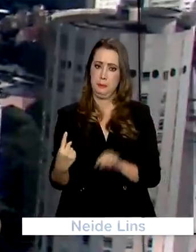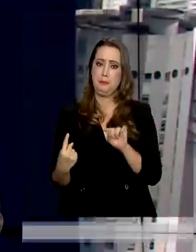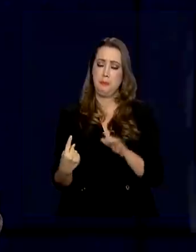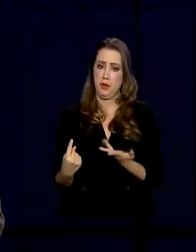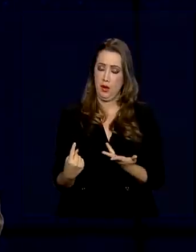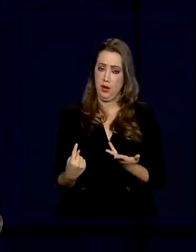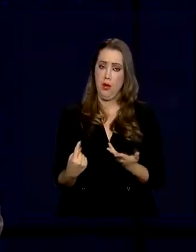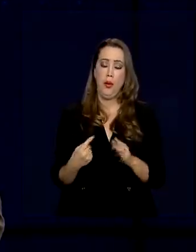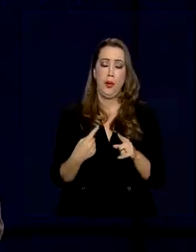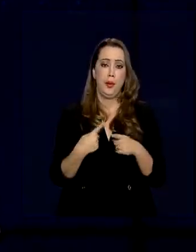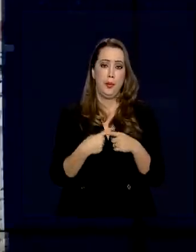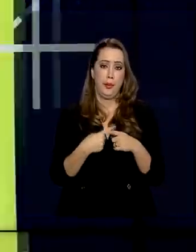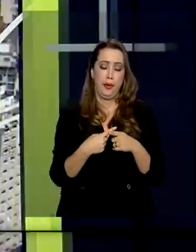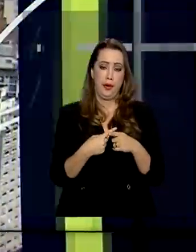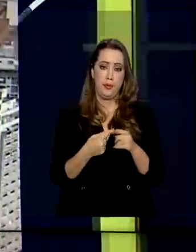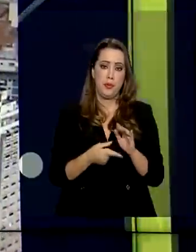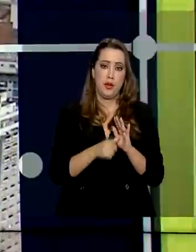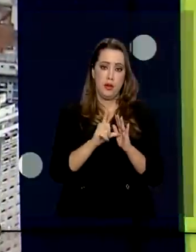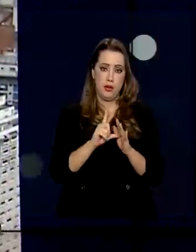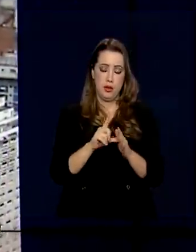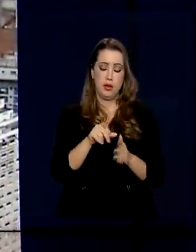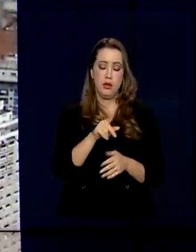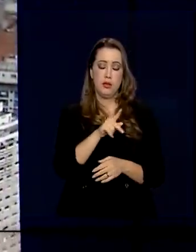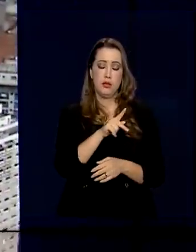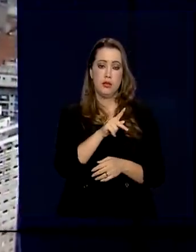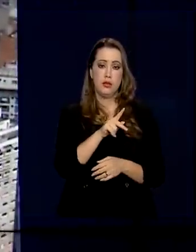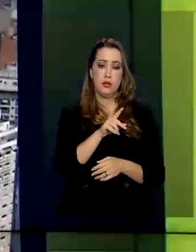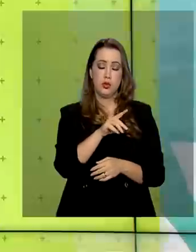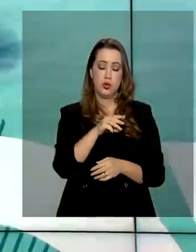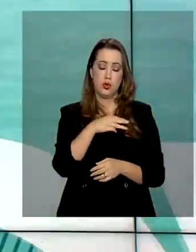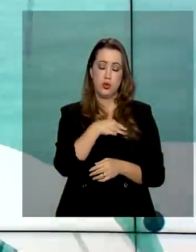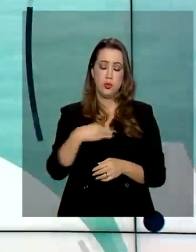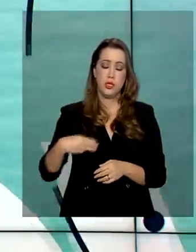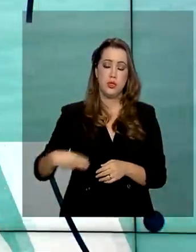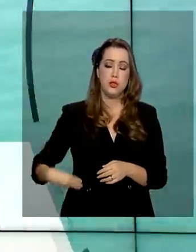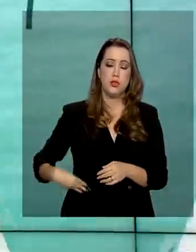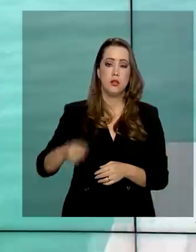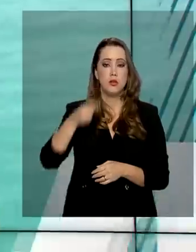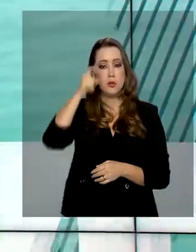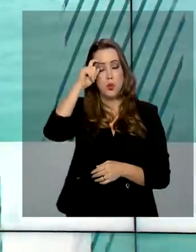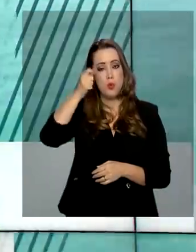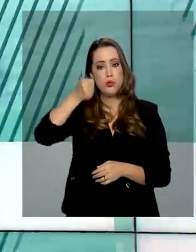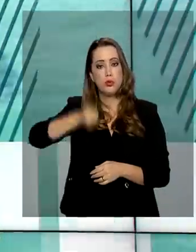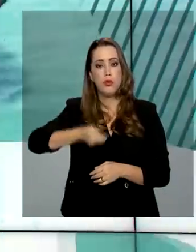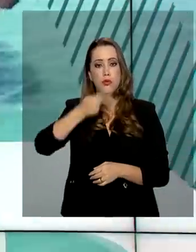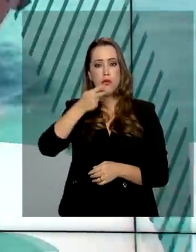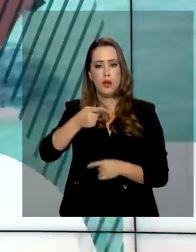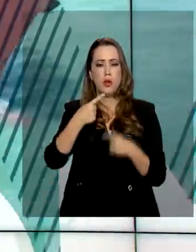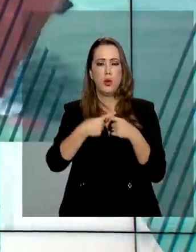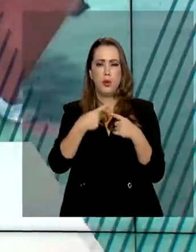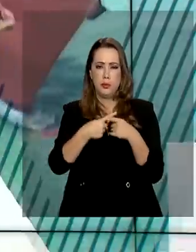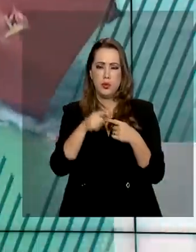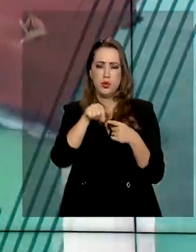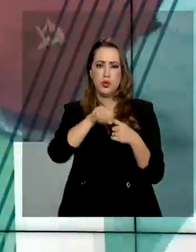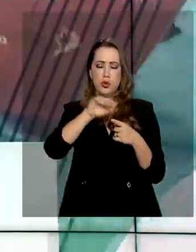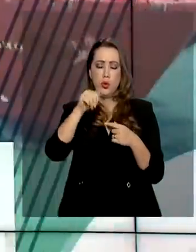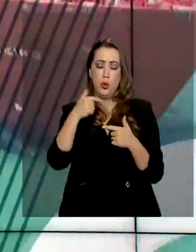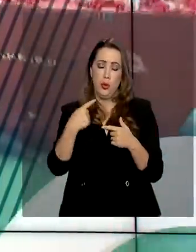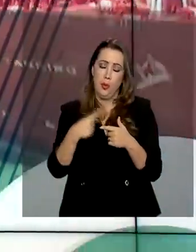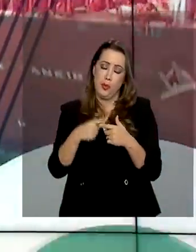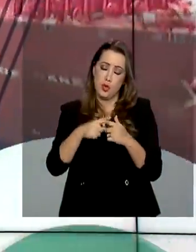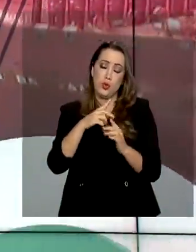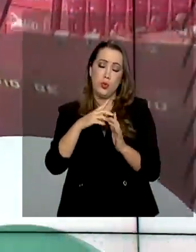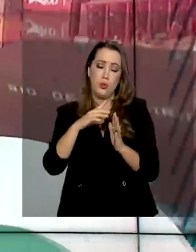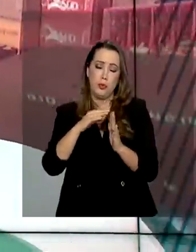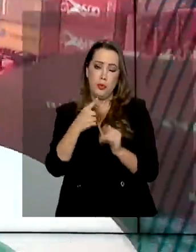-feira. Mais cedo, Sérgio Moro afirmou que um dos motivos para sua saída da pasta foi o pedido de substituição da direção da